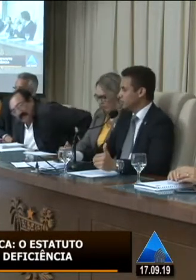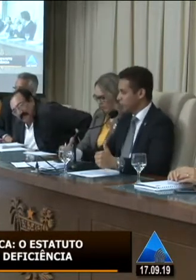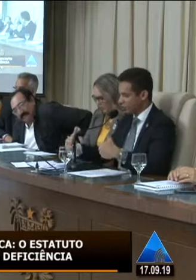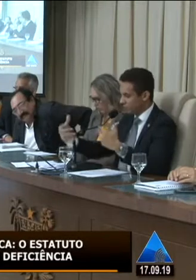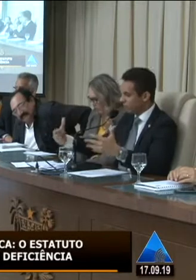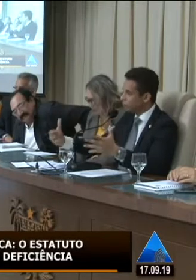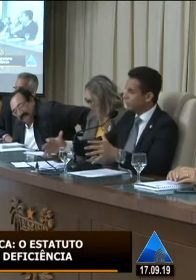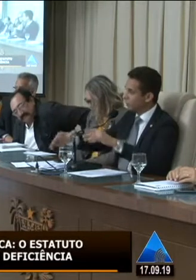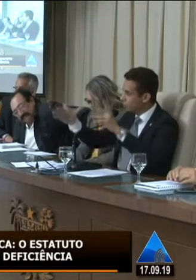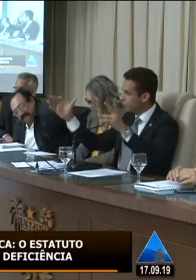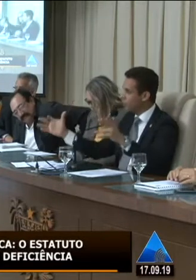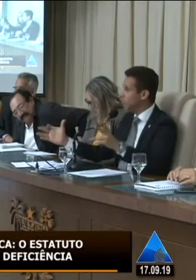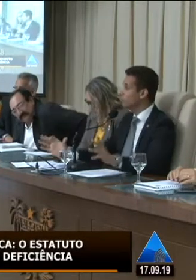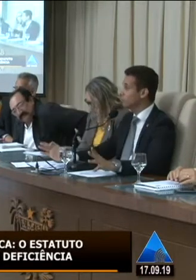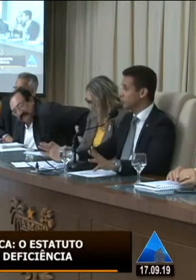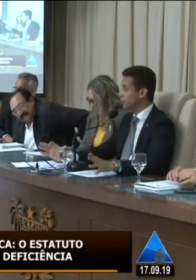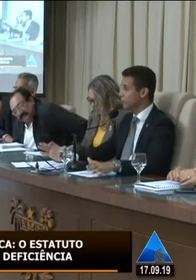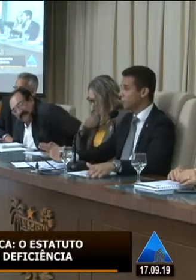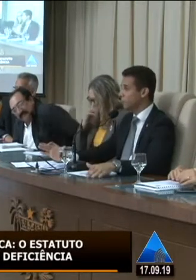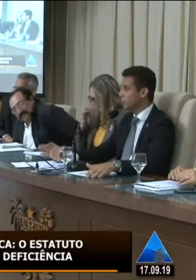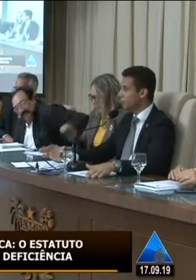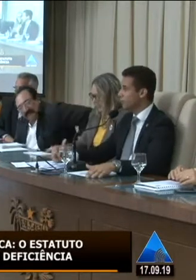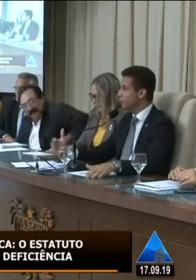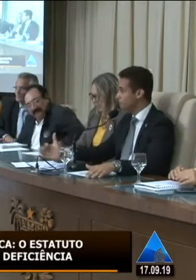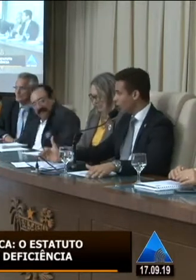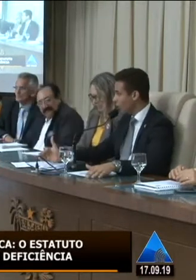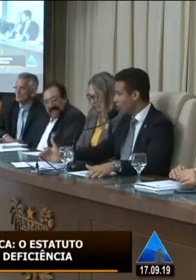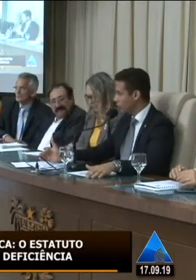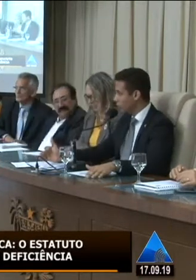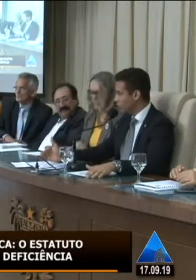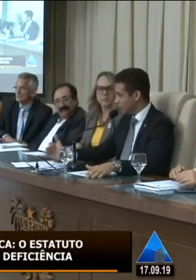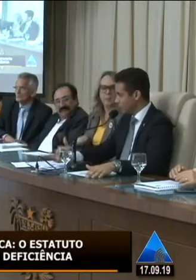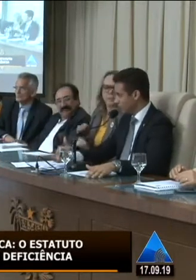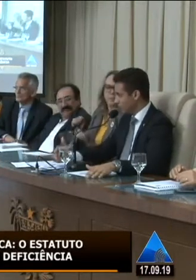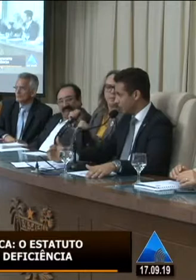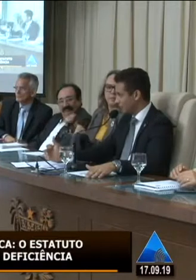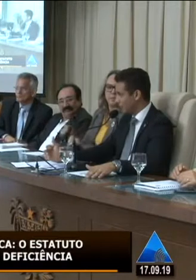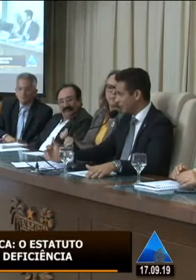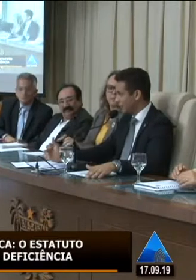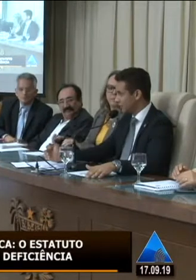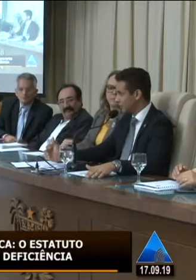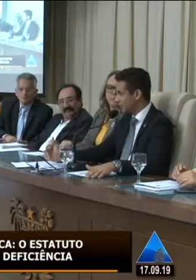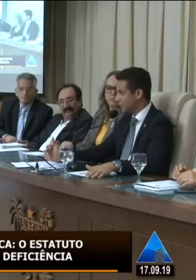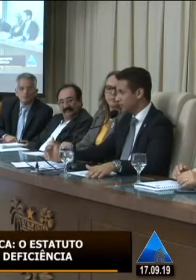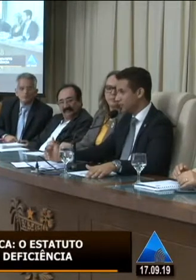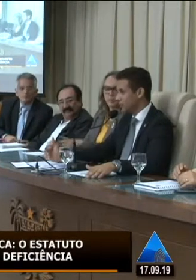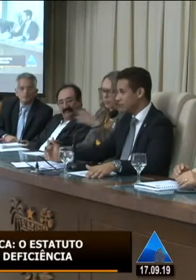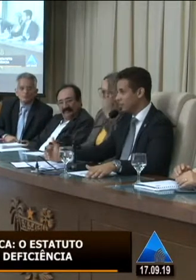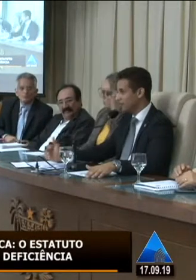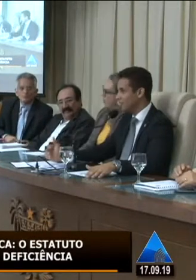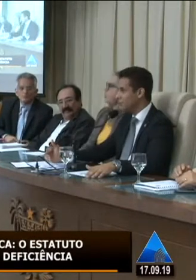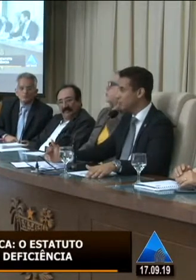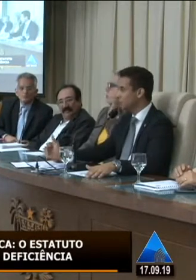como eu já expliquei os meios de contribuição mas vou dizer o maior o nosso gabinete está aberto aqui na Assembleia